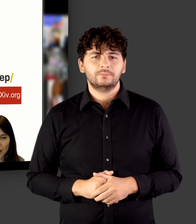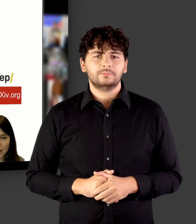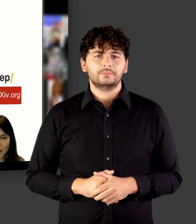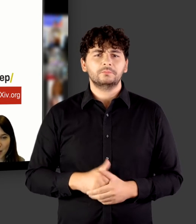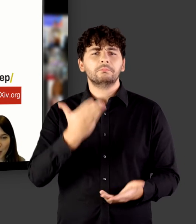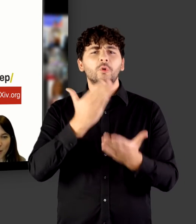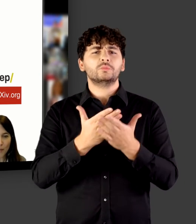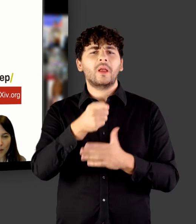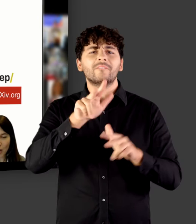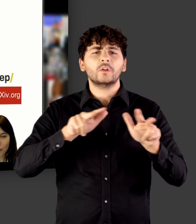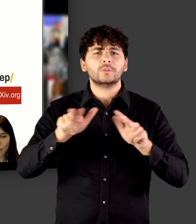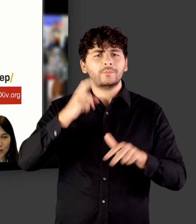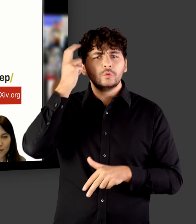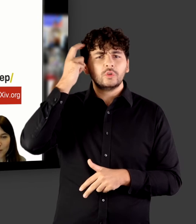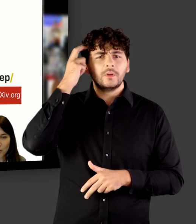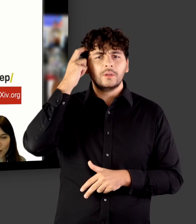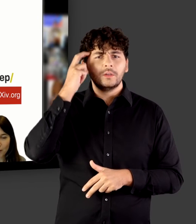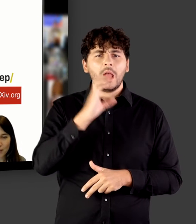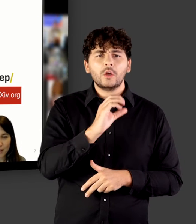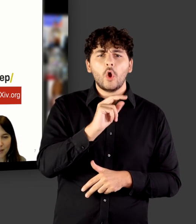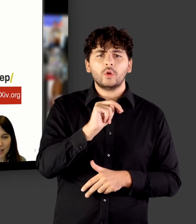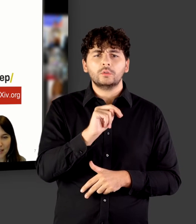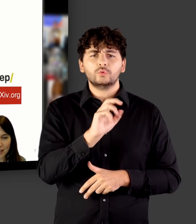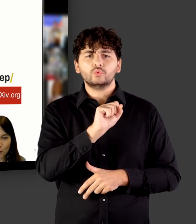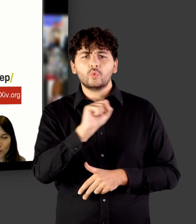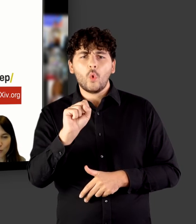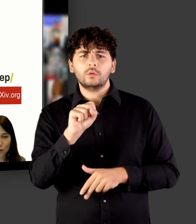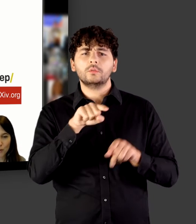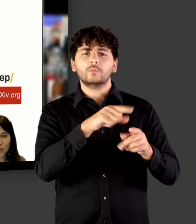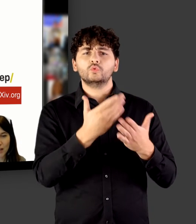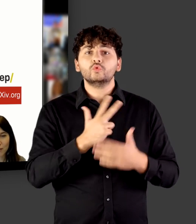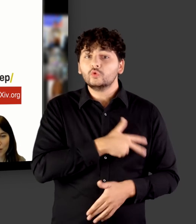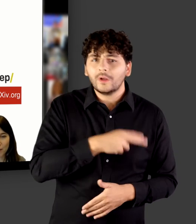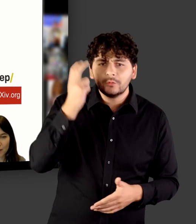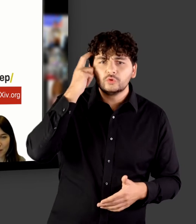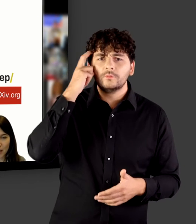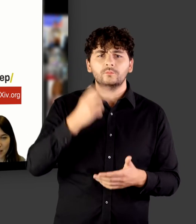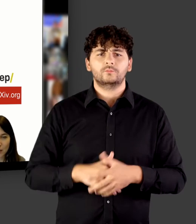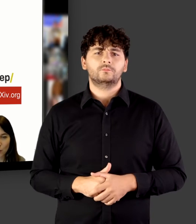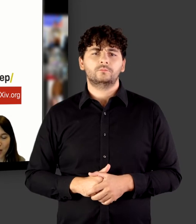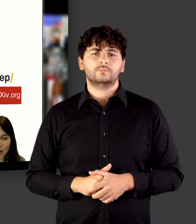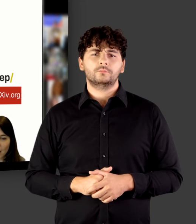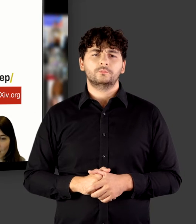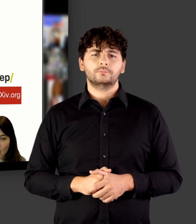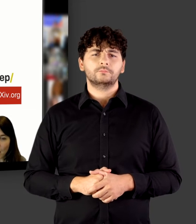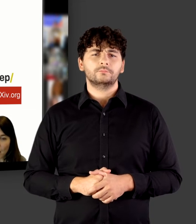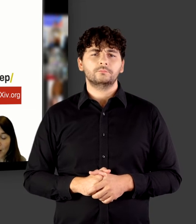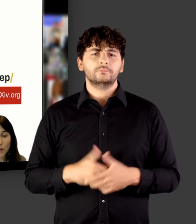Ja, für die Wirtschaftswissenschaften wäre das IconStore, Sozialwissenschaften, SSOR. Auch sehr